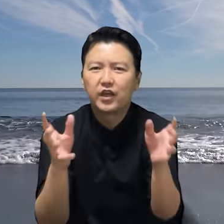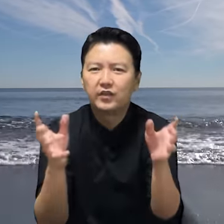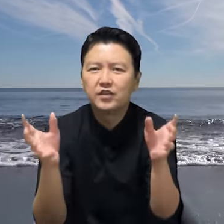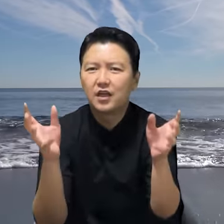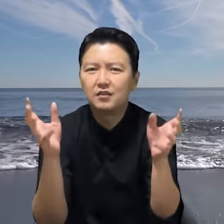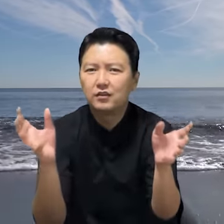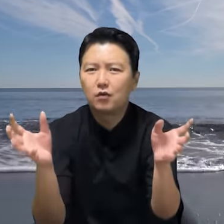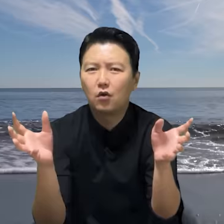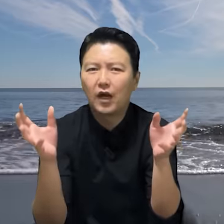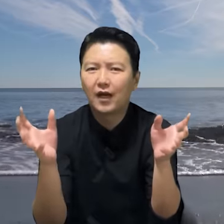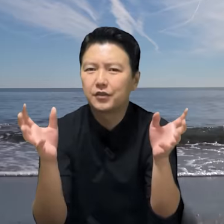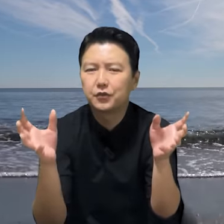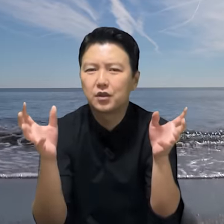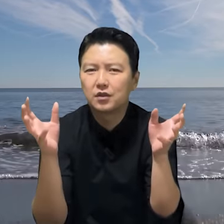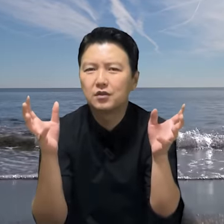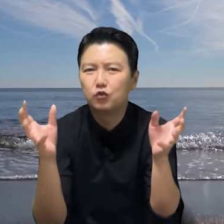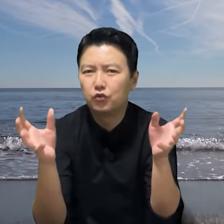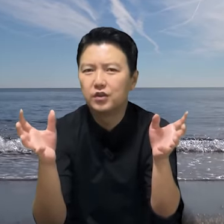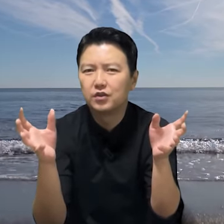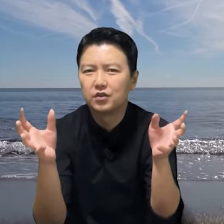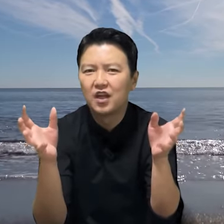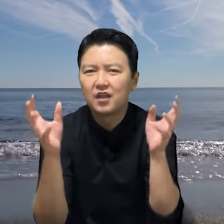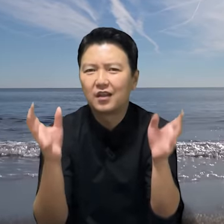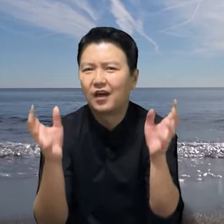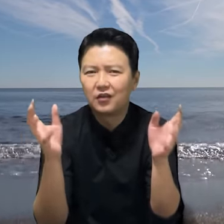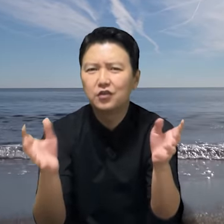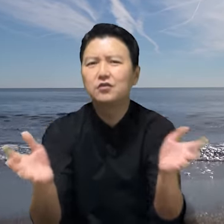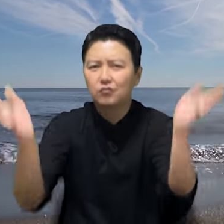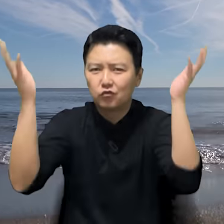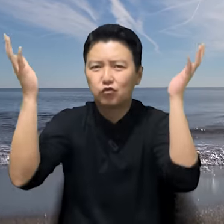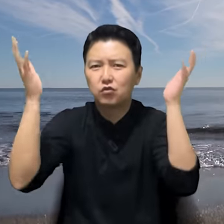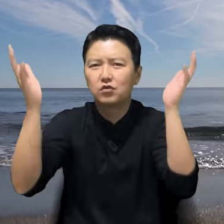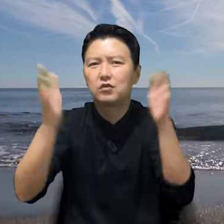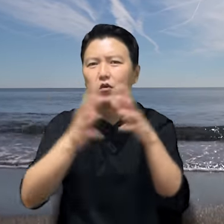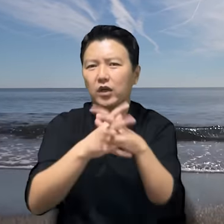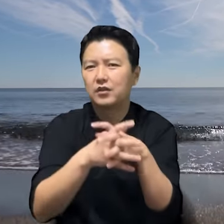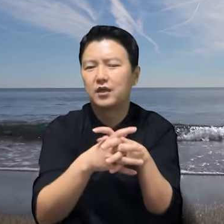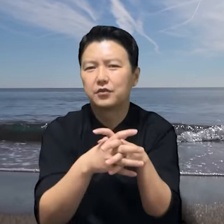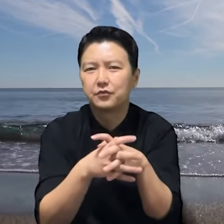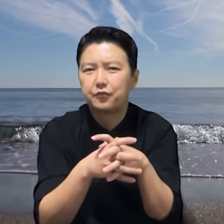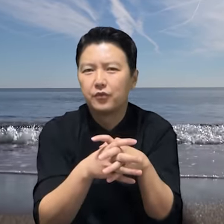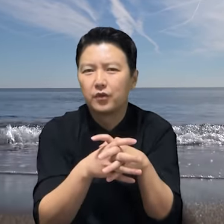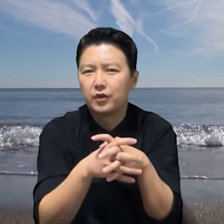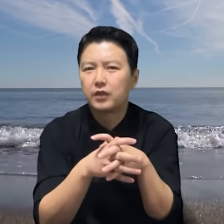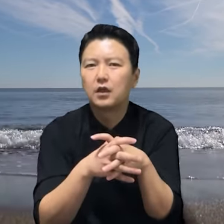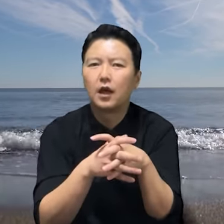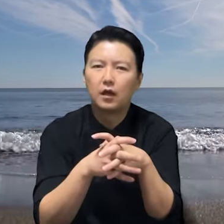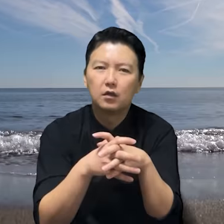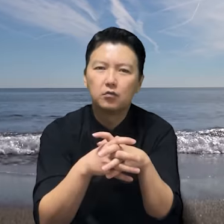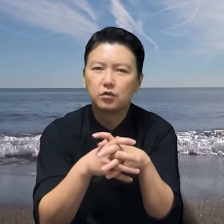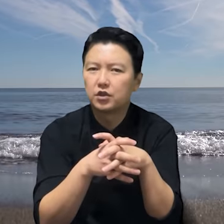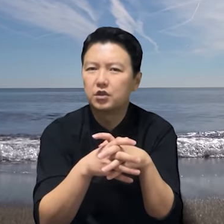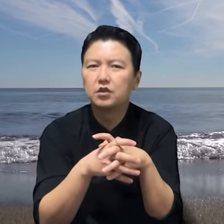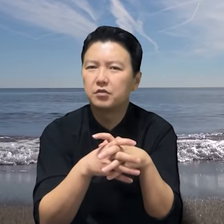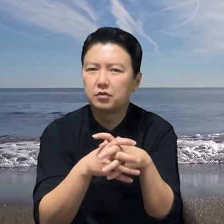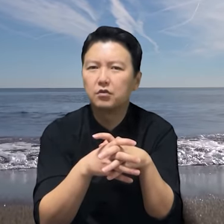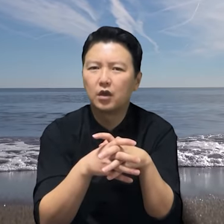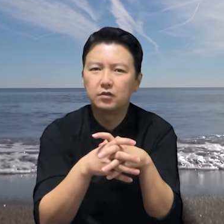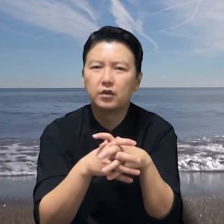텐장을 잃고 아쉬웠던 룰린은 당연 두 손 들어 환영하죠. 얘들아 우리 신입이 들어왔는데